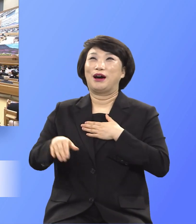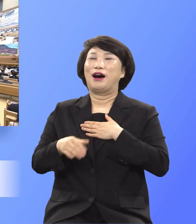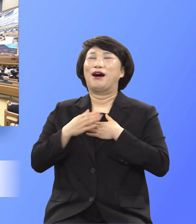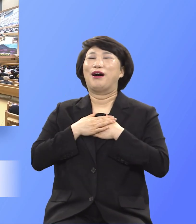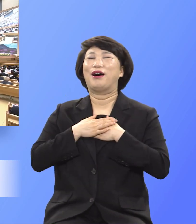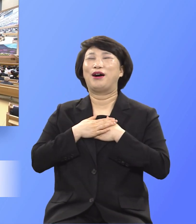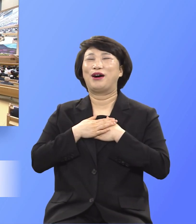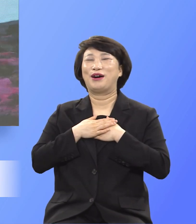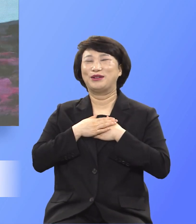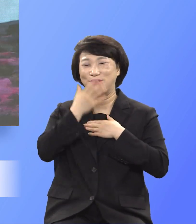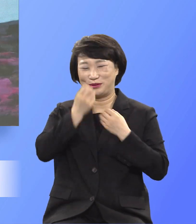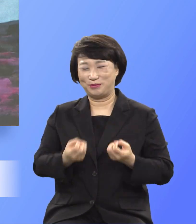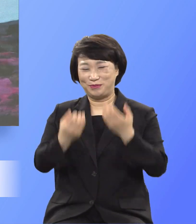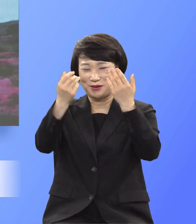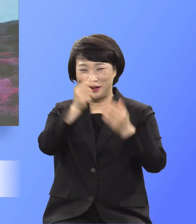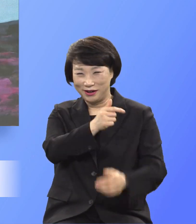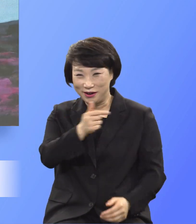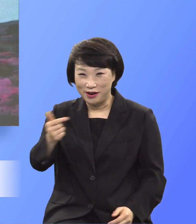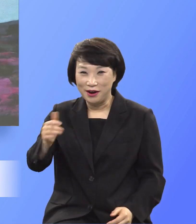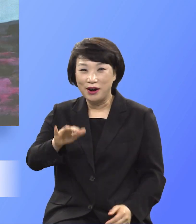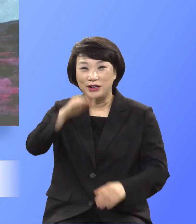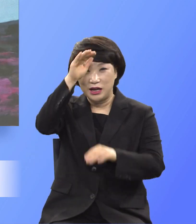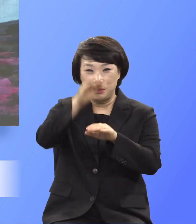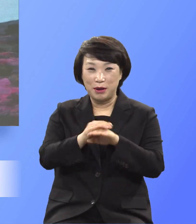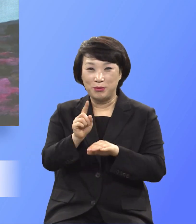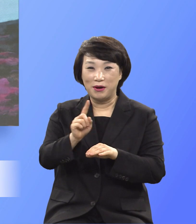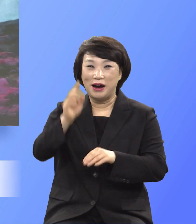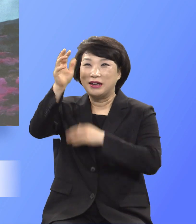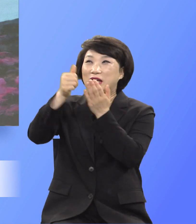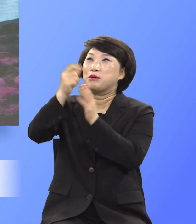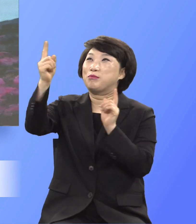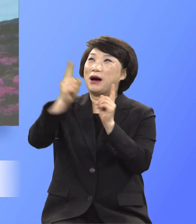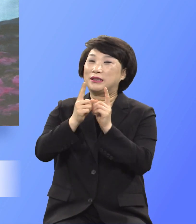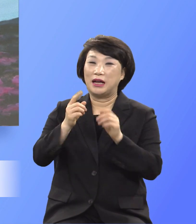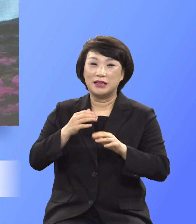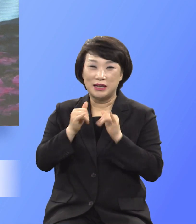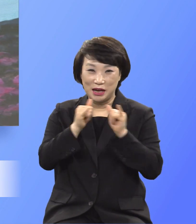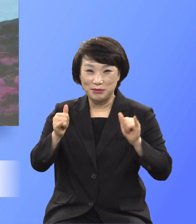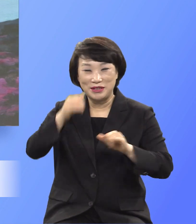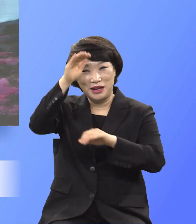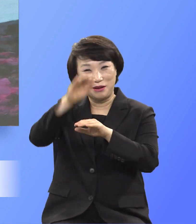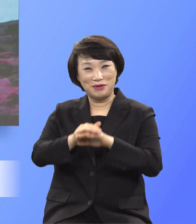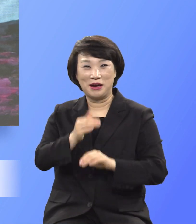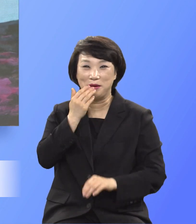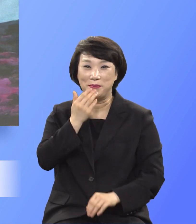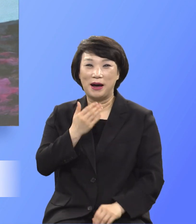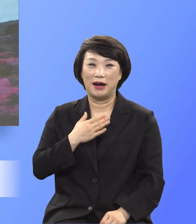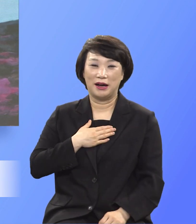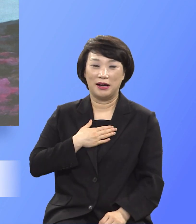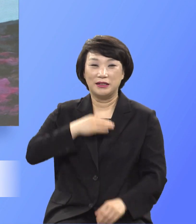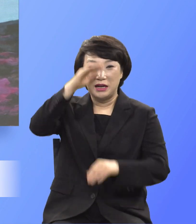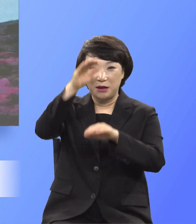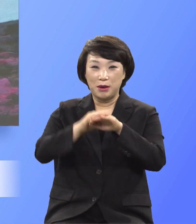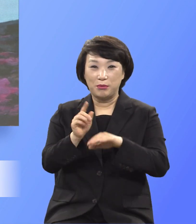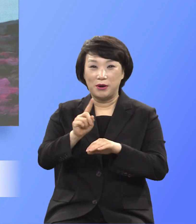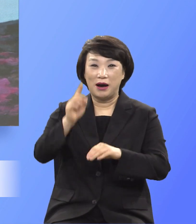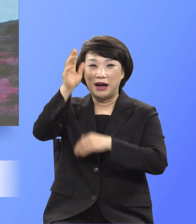축복이요 예배는 하나님을 만난 자가 예배하는 것이요 예배는 하나님의 보낸